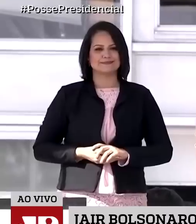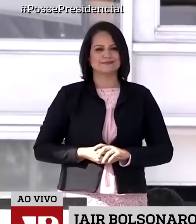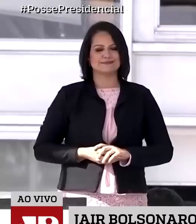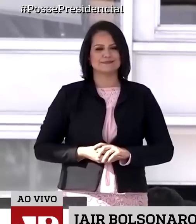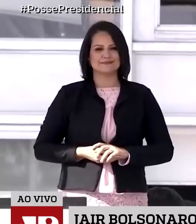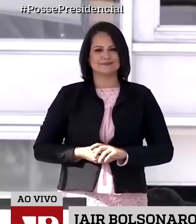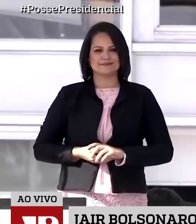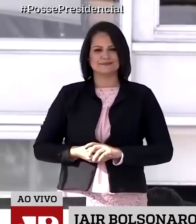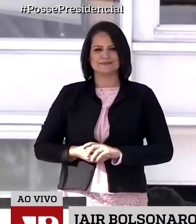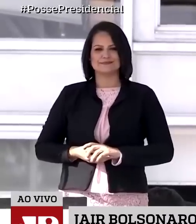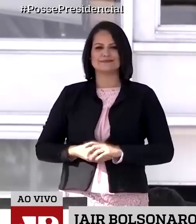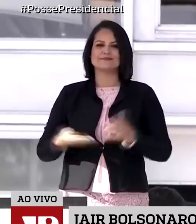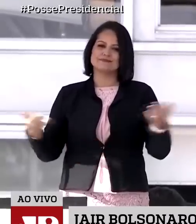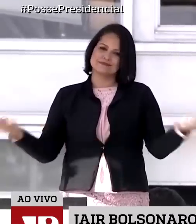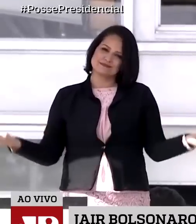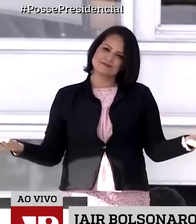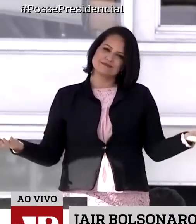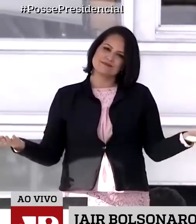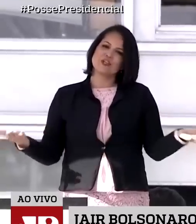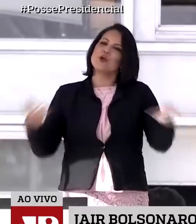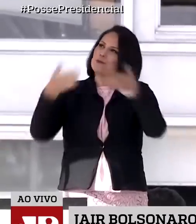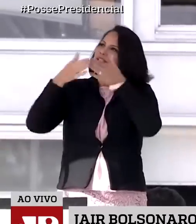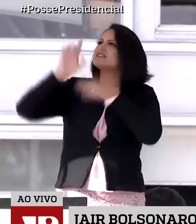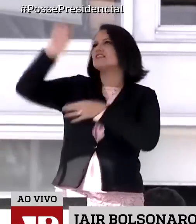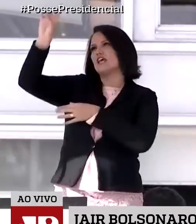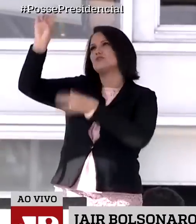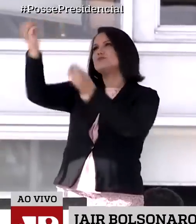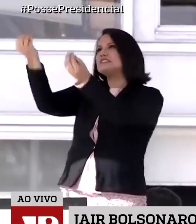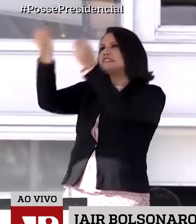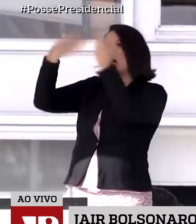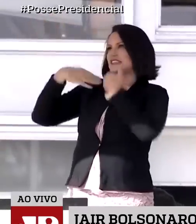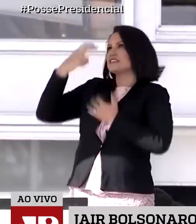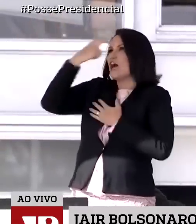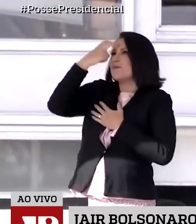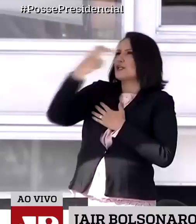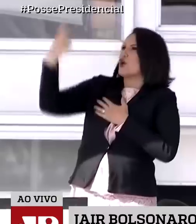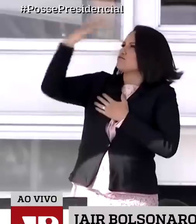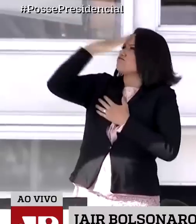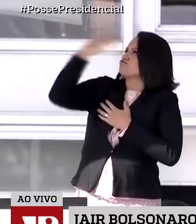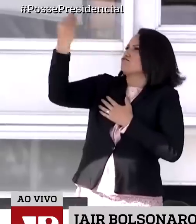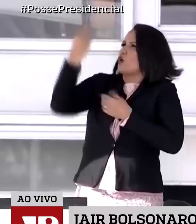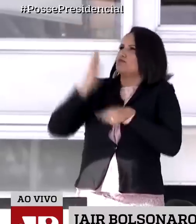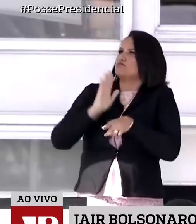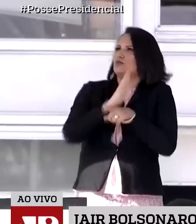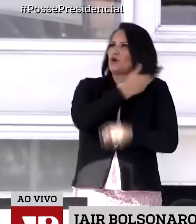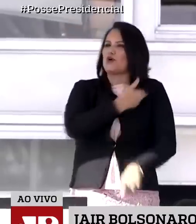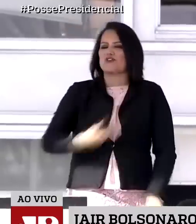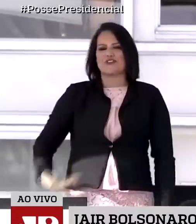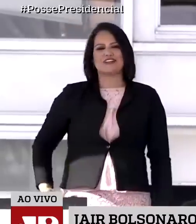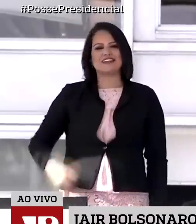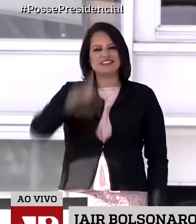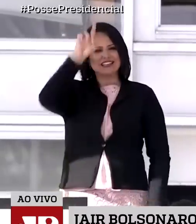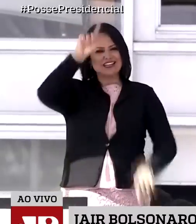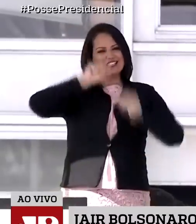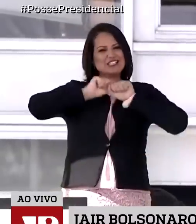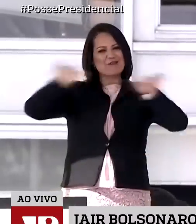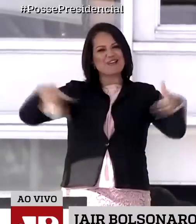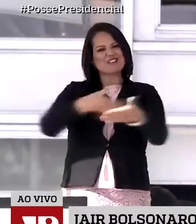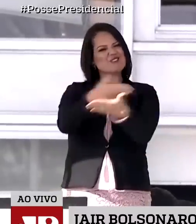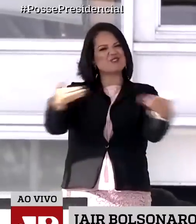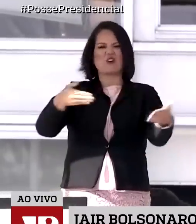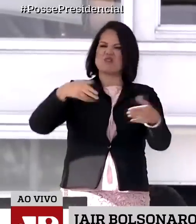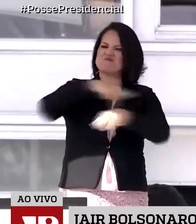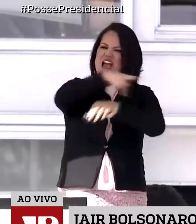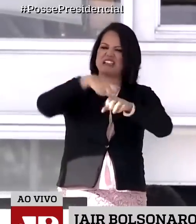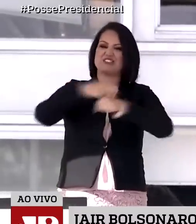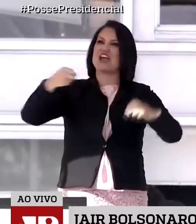Peço ao bom Deus que nos dê sabedoria para conduzir a nação. Que Deus abençoe essa grande nação.